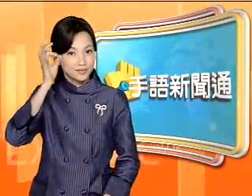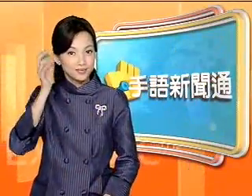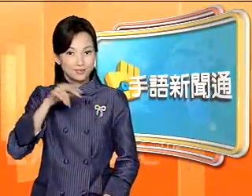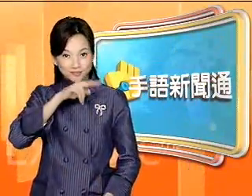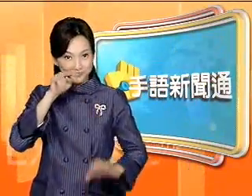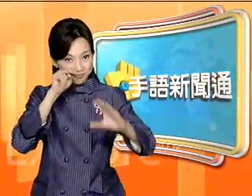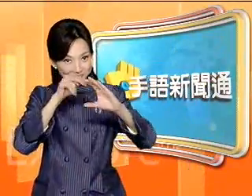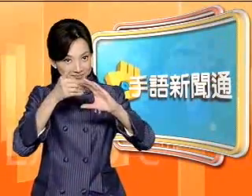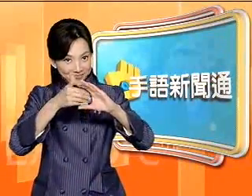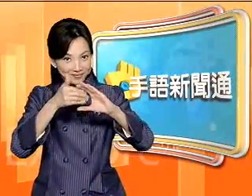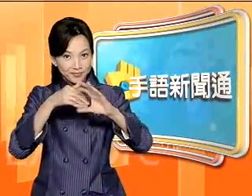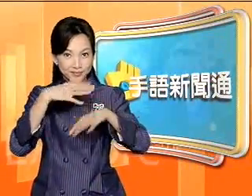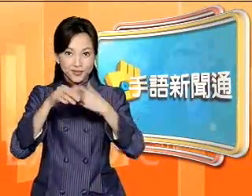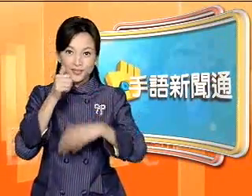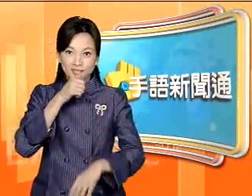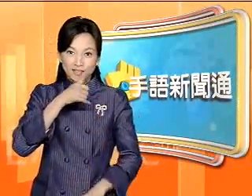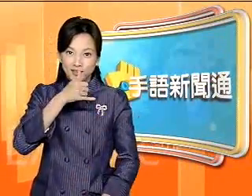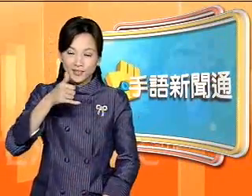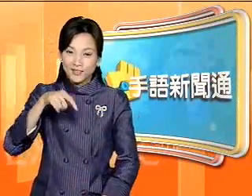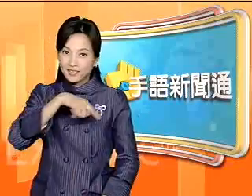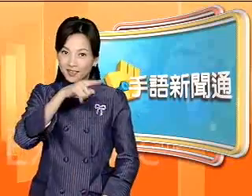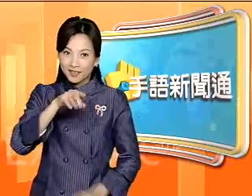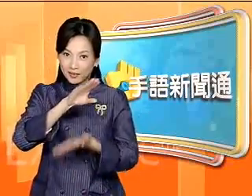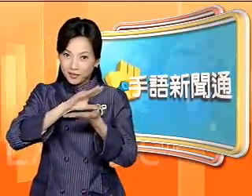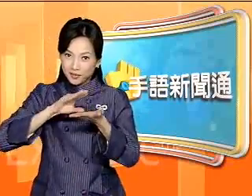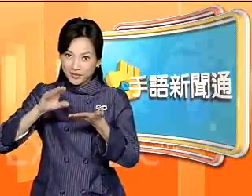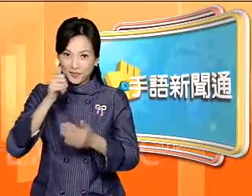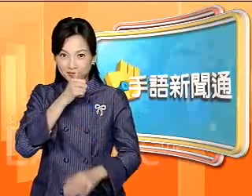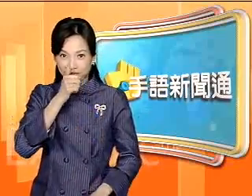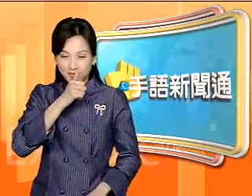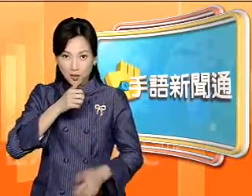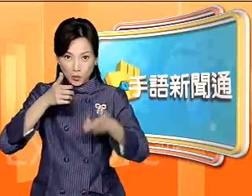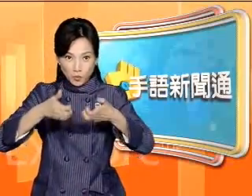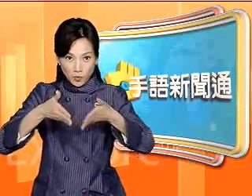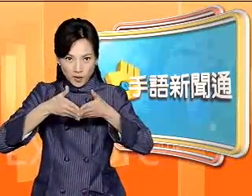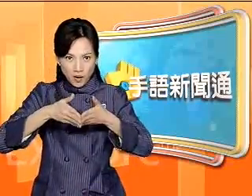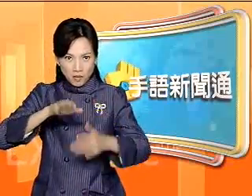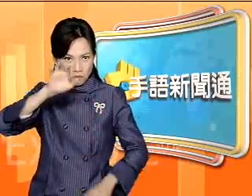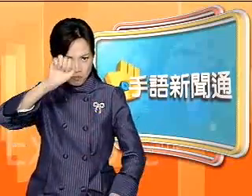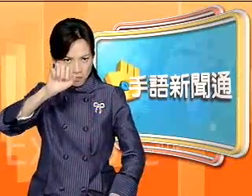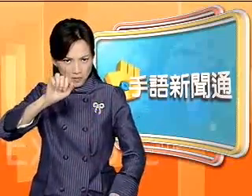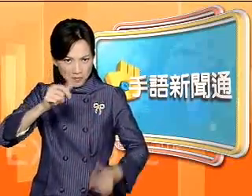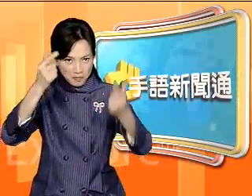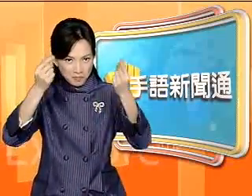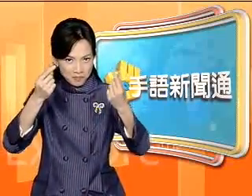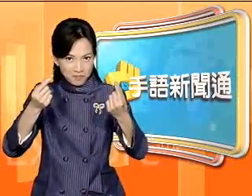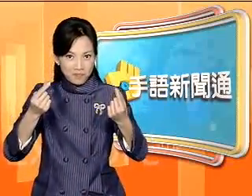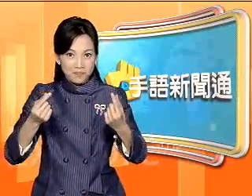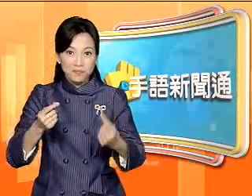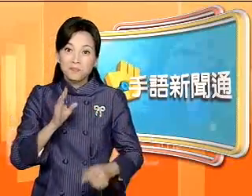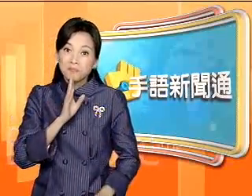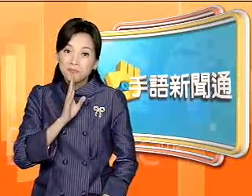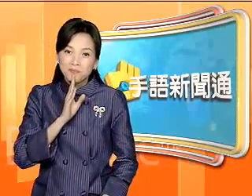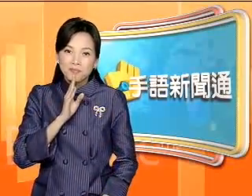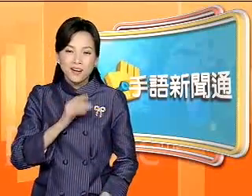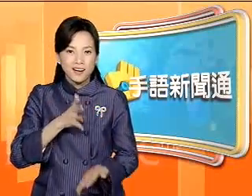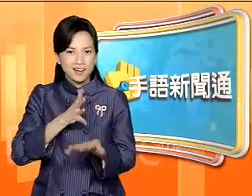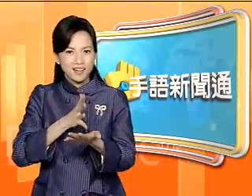今天的手语新闻通要告诉您电视上看到的这些手语翻译员翻译重要又及时的场合通常